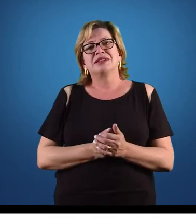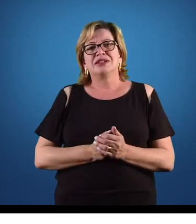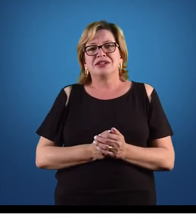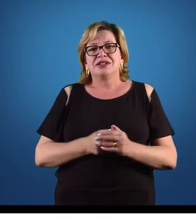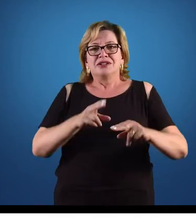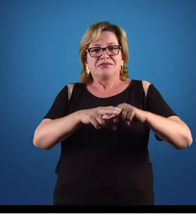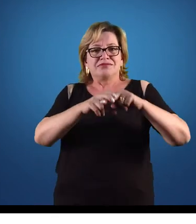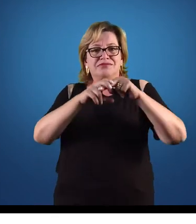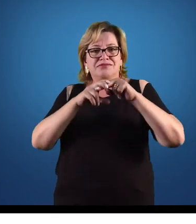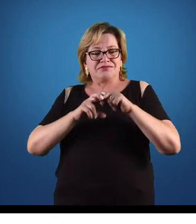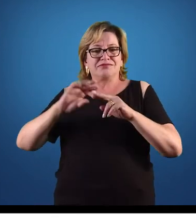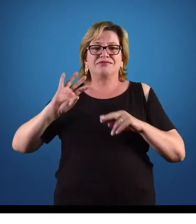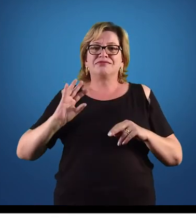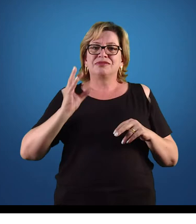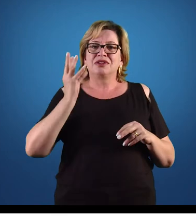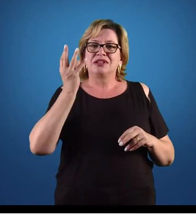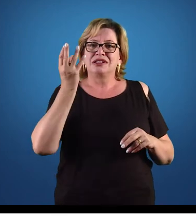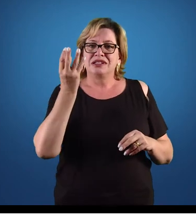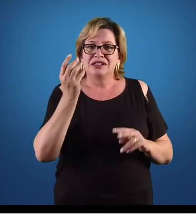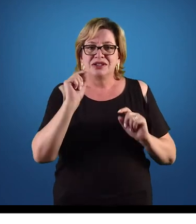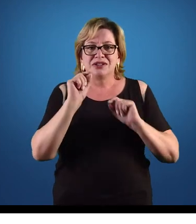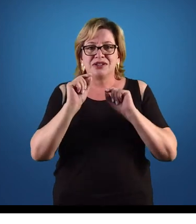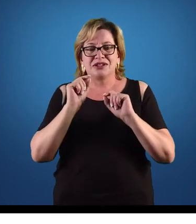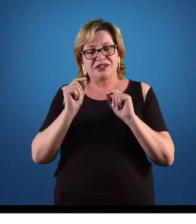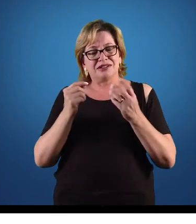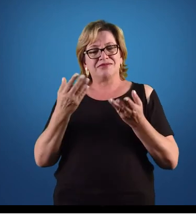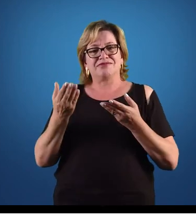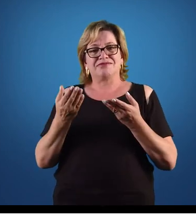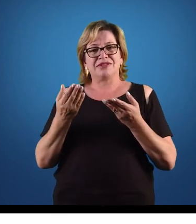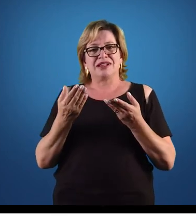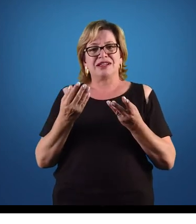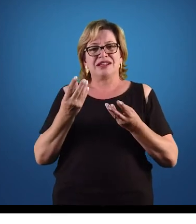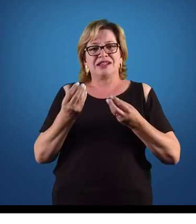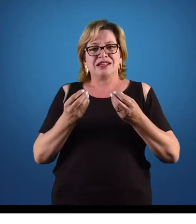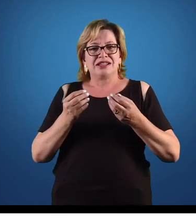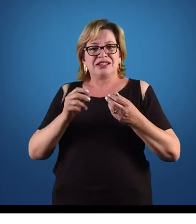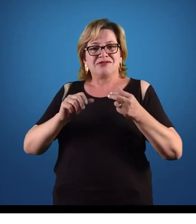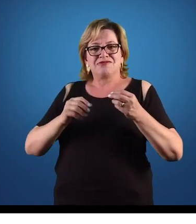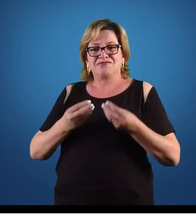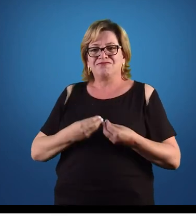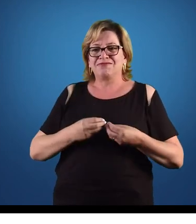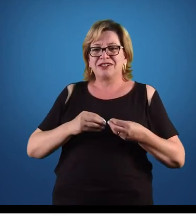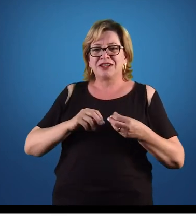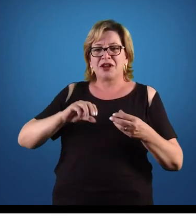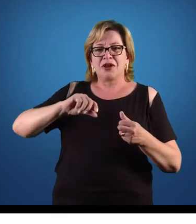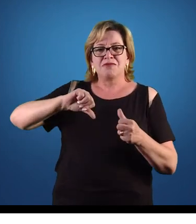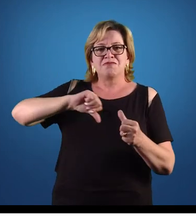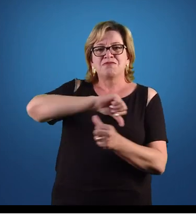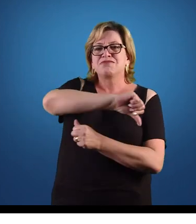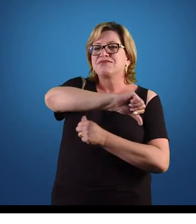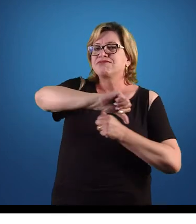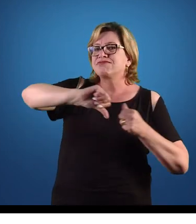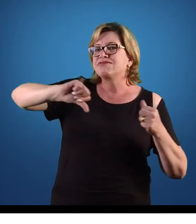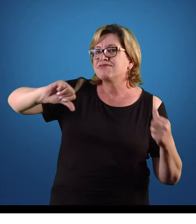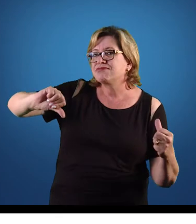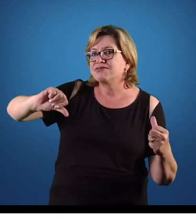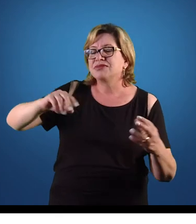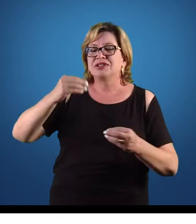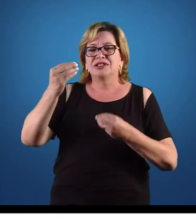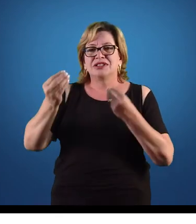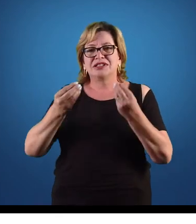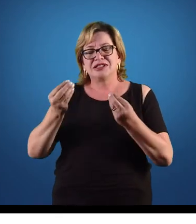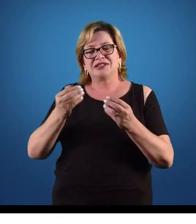Então, aconteceu o quê? Essa transferência dos